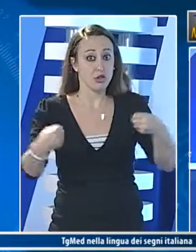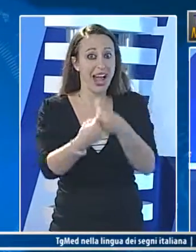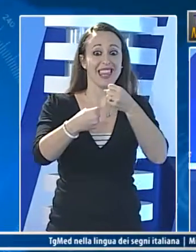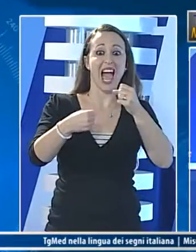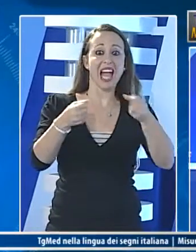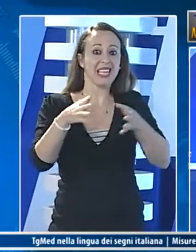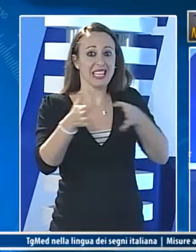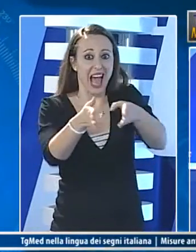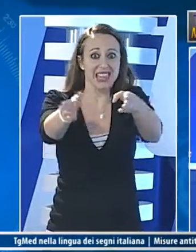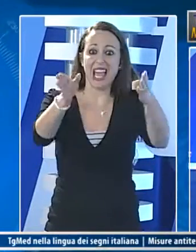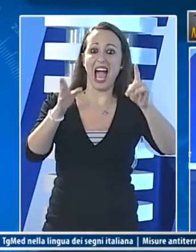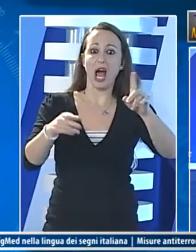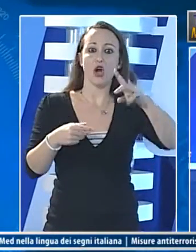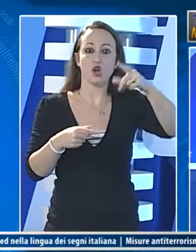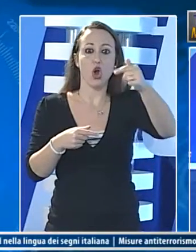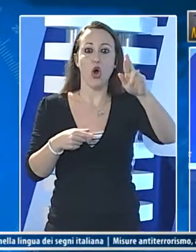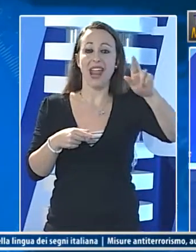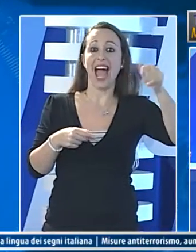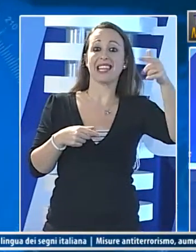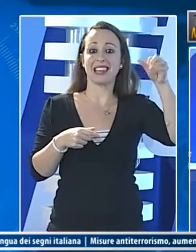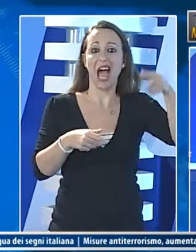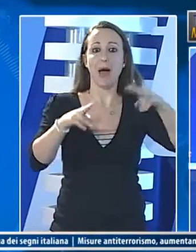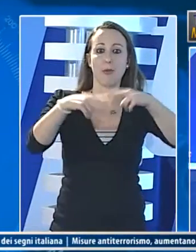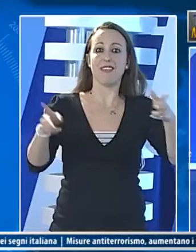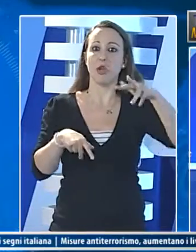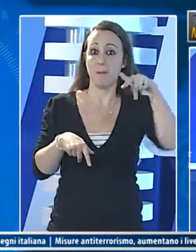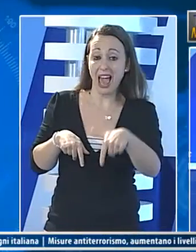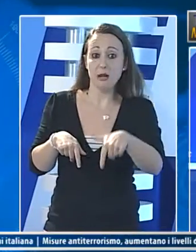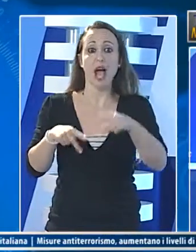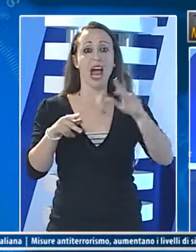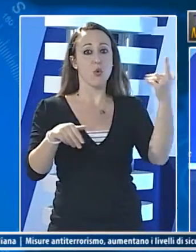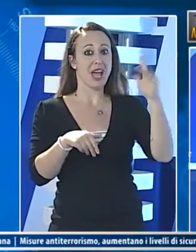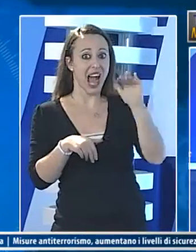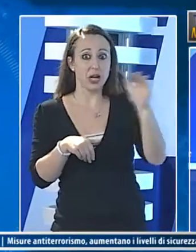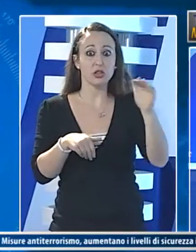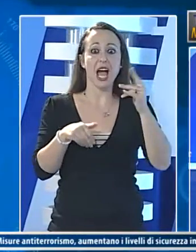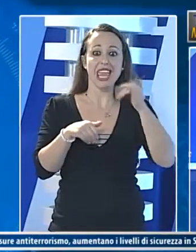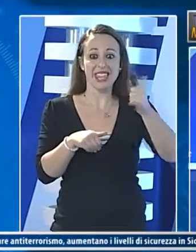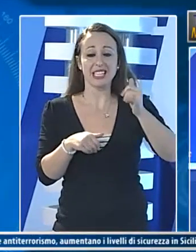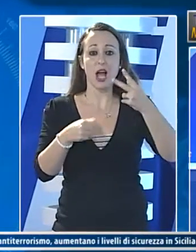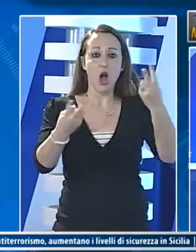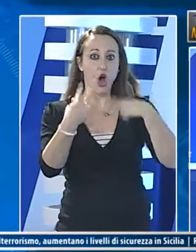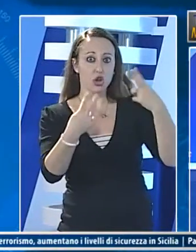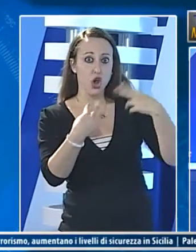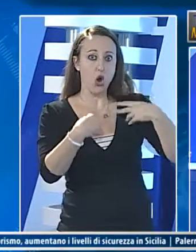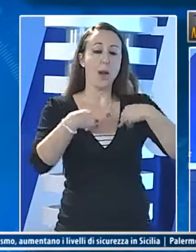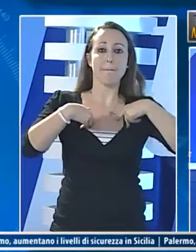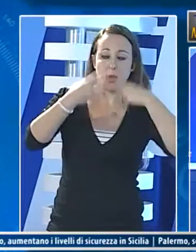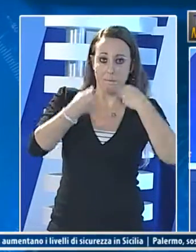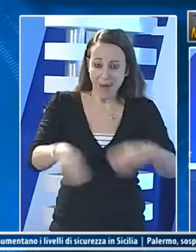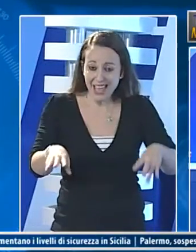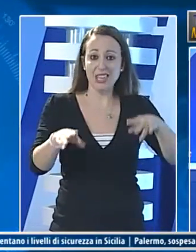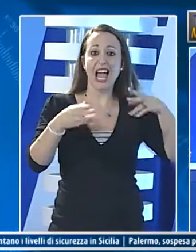incidente stradale a torretta in provincia di palermo il ragazzo si nella zona di piano dell'occhio